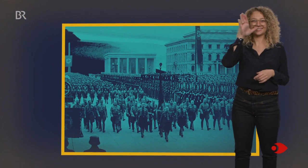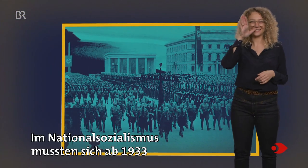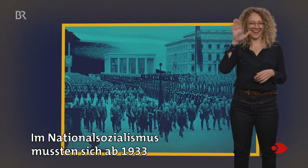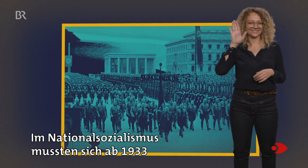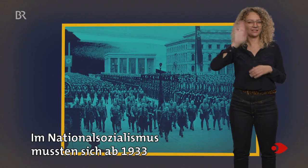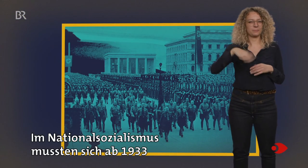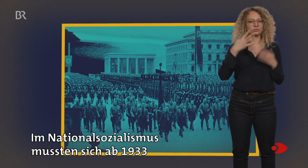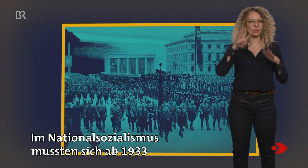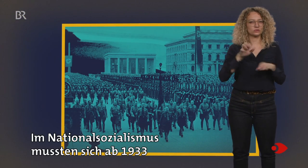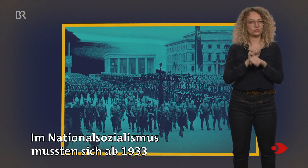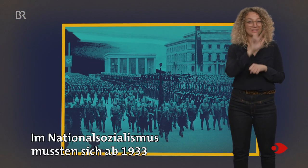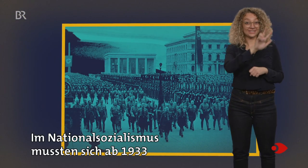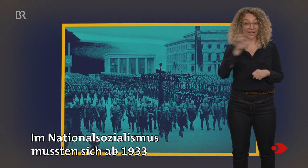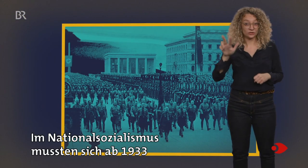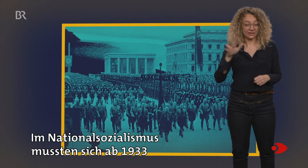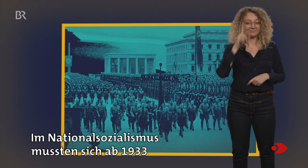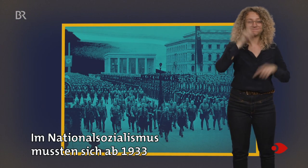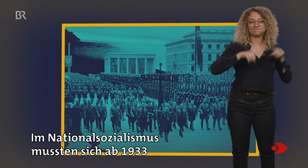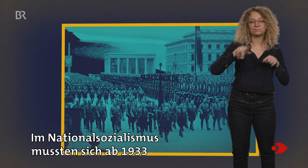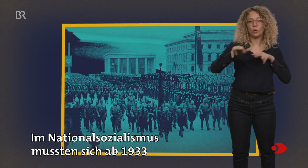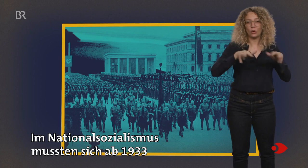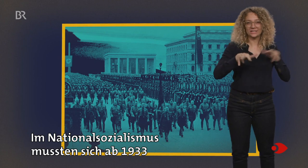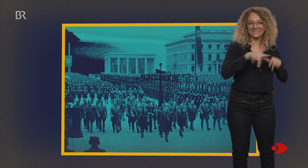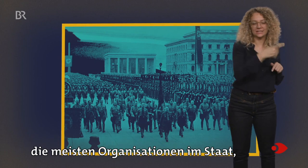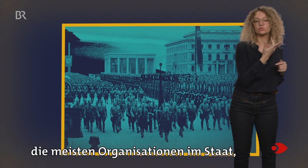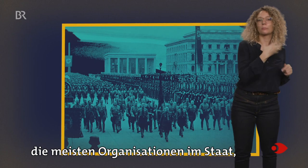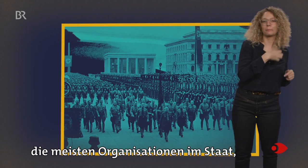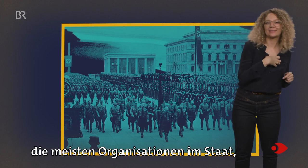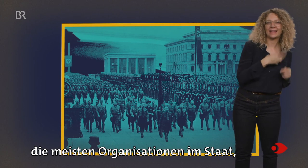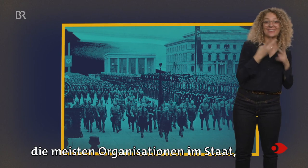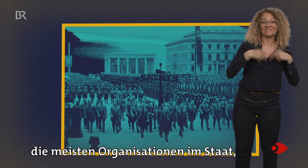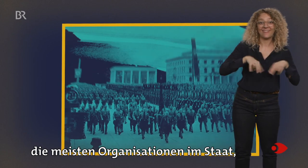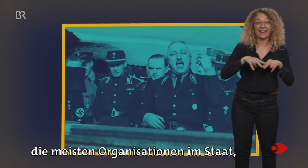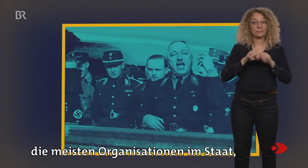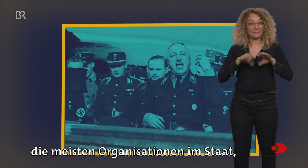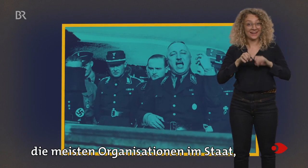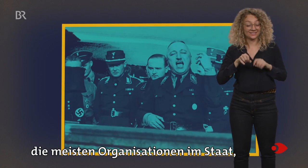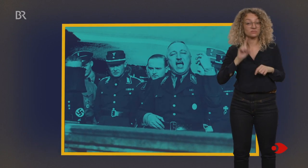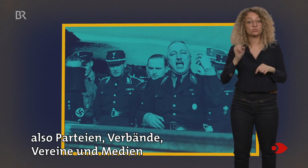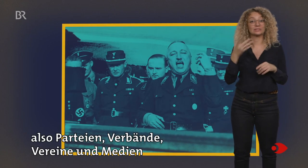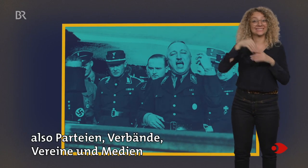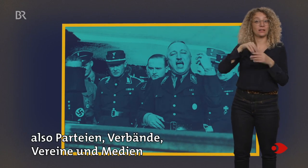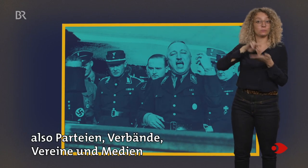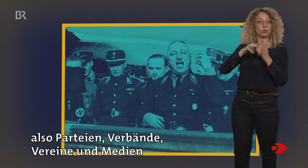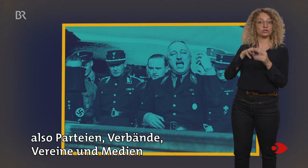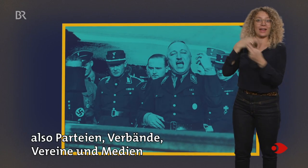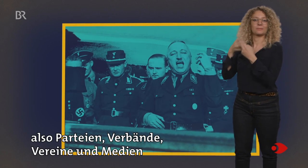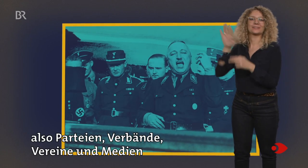Im Nationalsozialismus mussten sich ab 1933 die meisten Organisationen im Staat, also Parteien, Verbände,